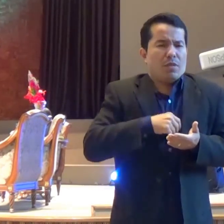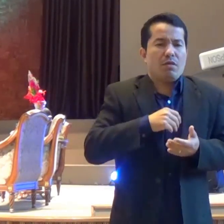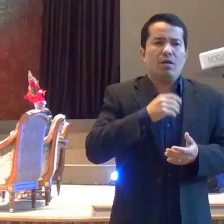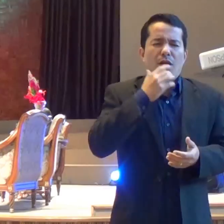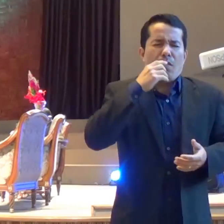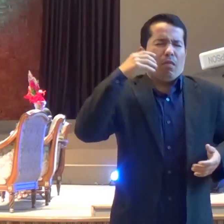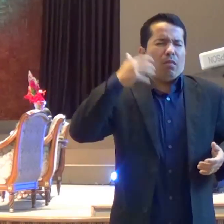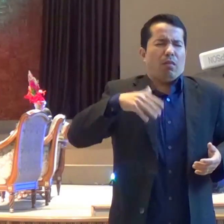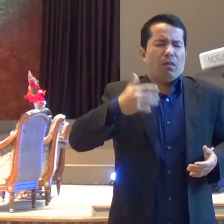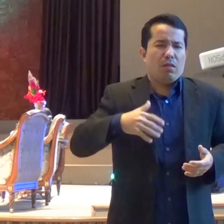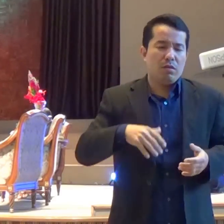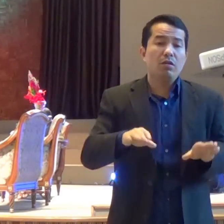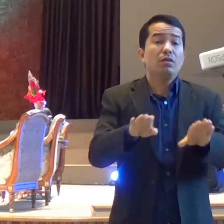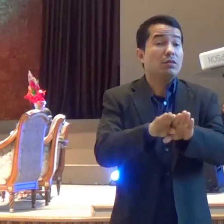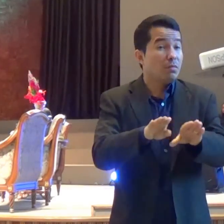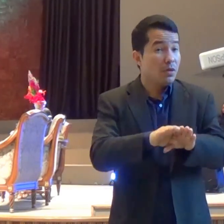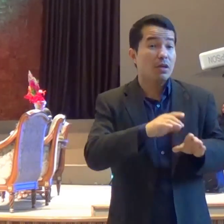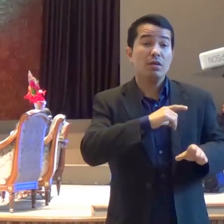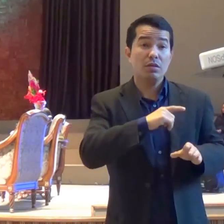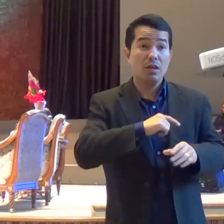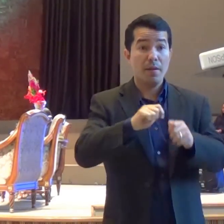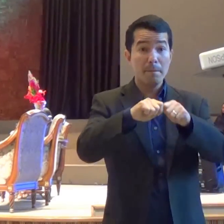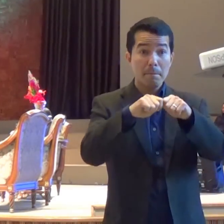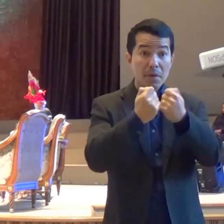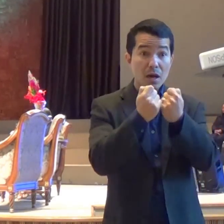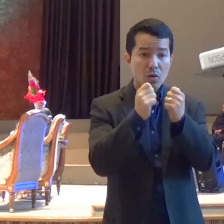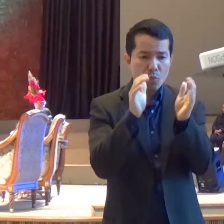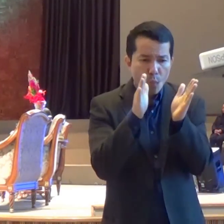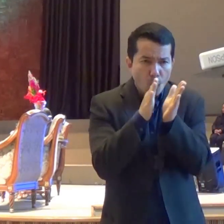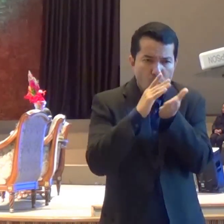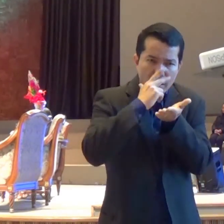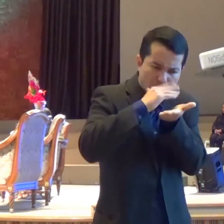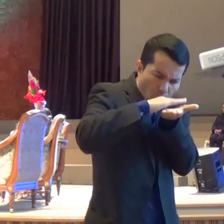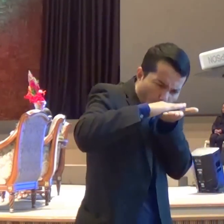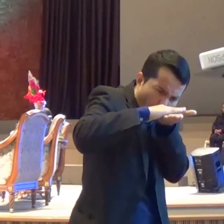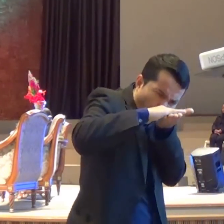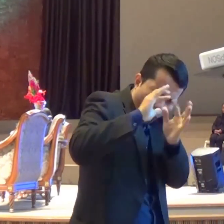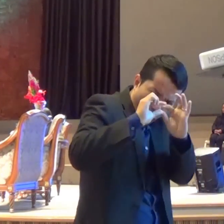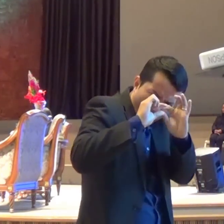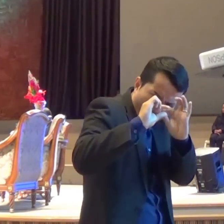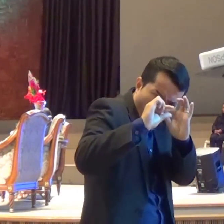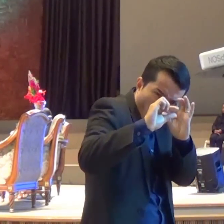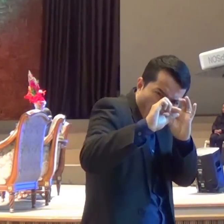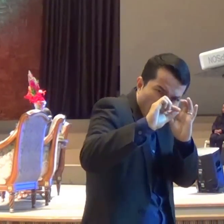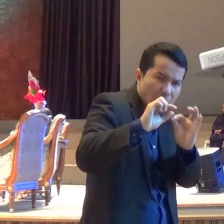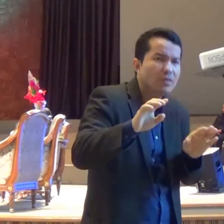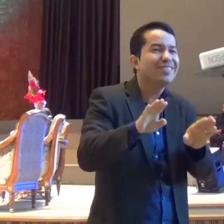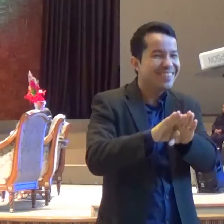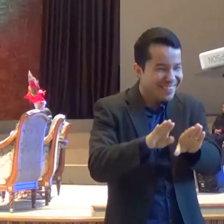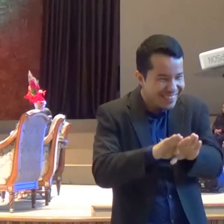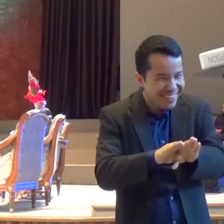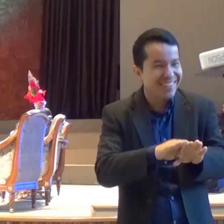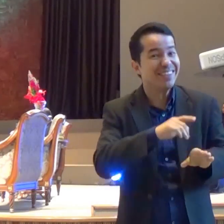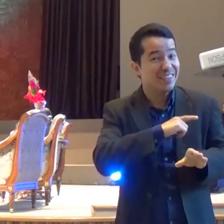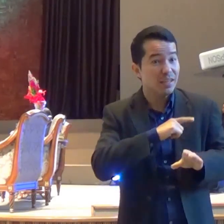Aquela cerimônia Mas Jesus queria que a gente entendesse Que não é só esse tipo de